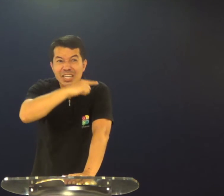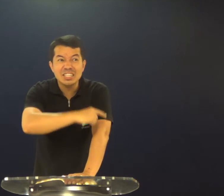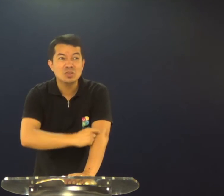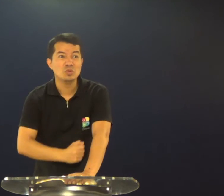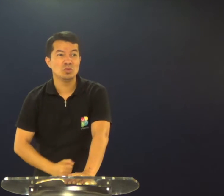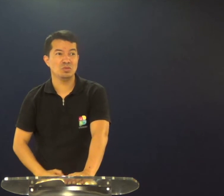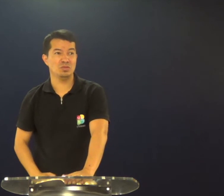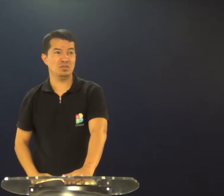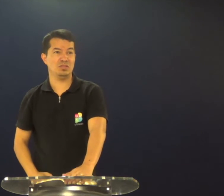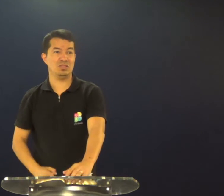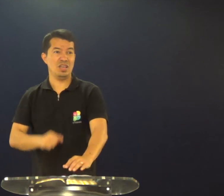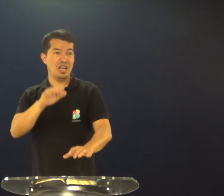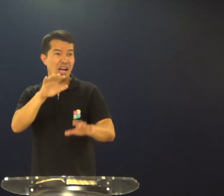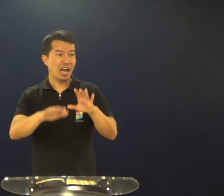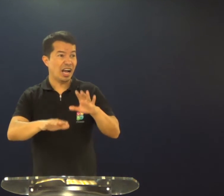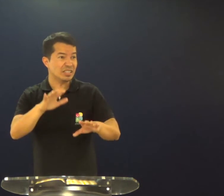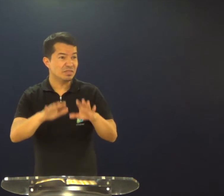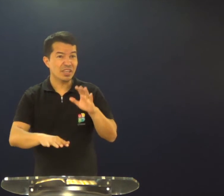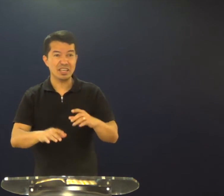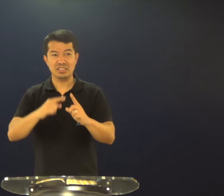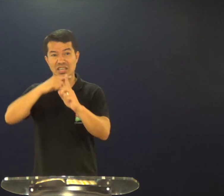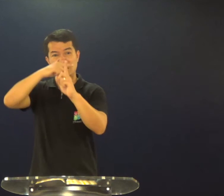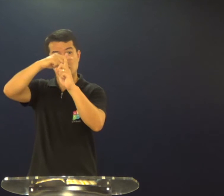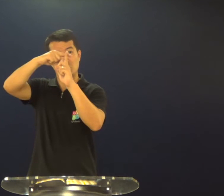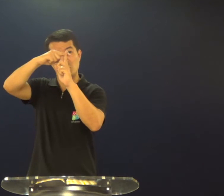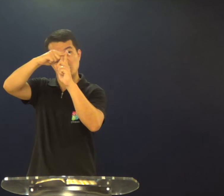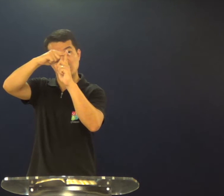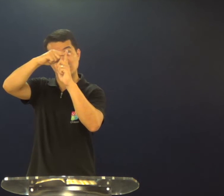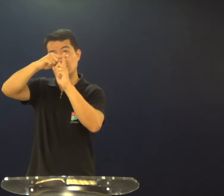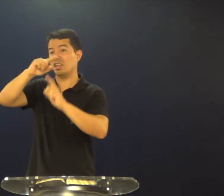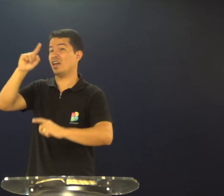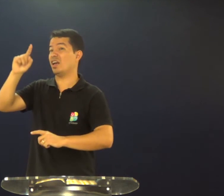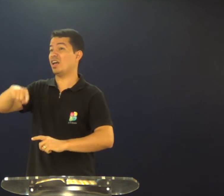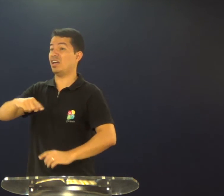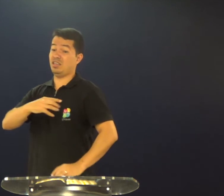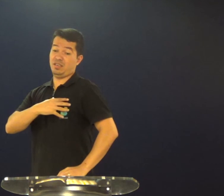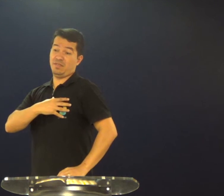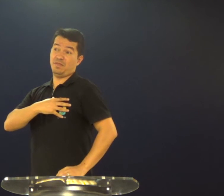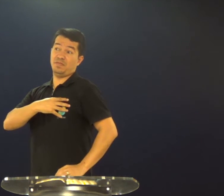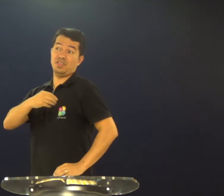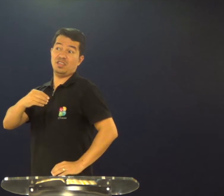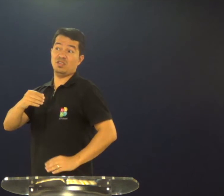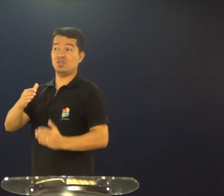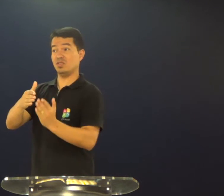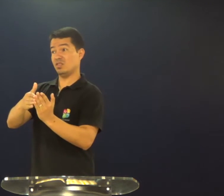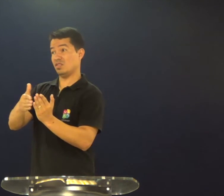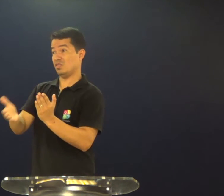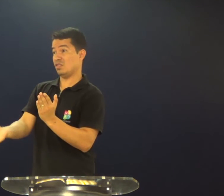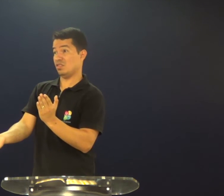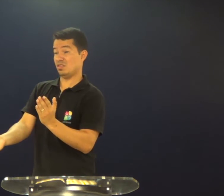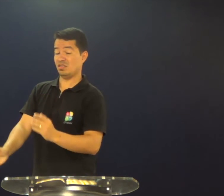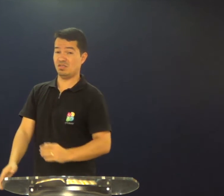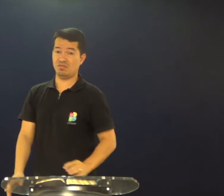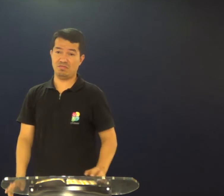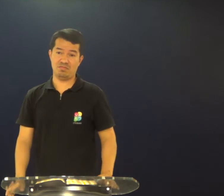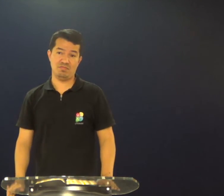ela é difícil, às vezes a cruz é um filho